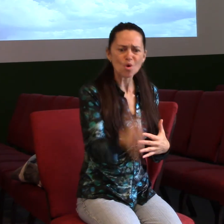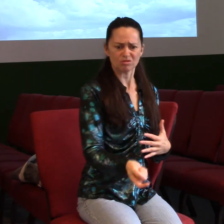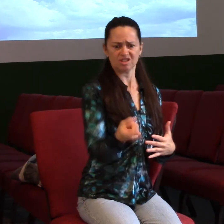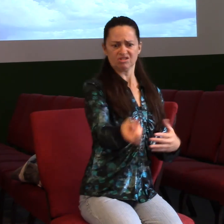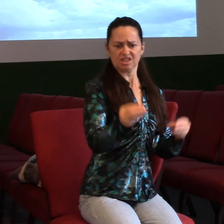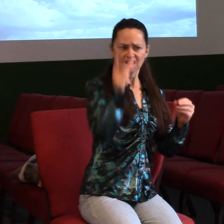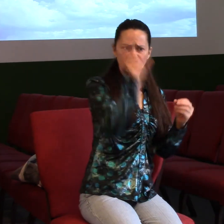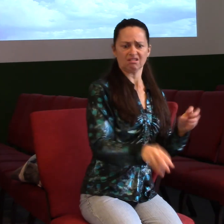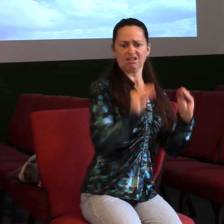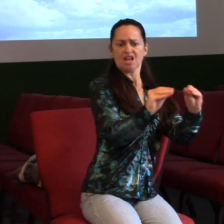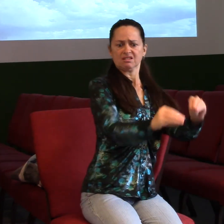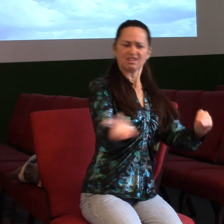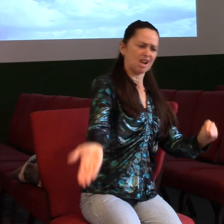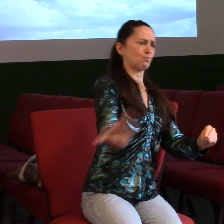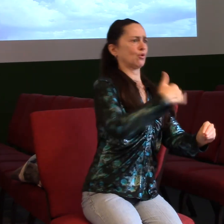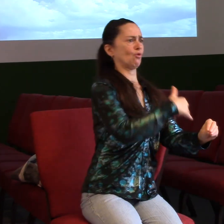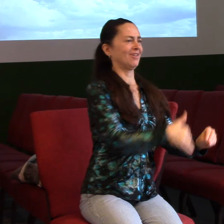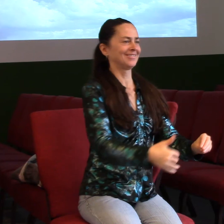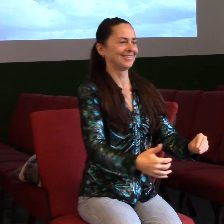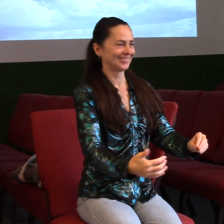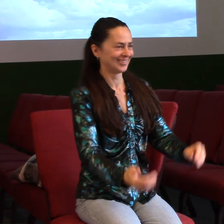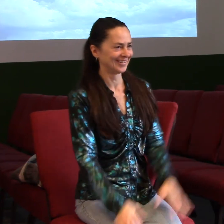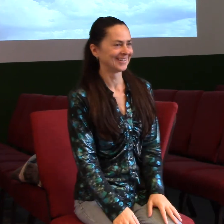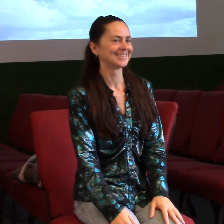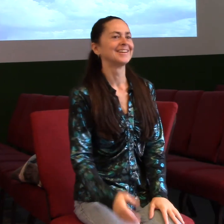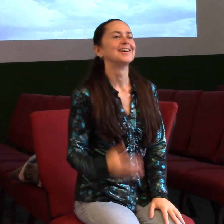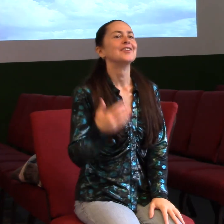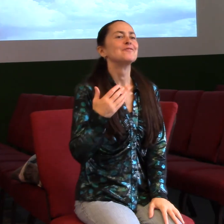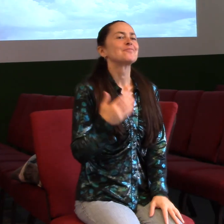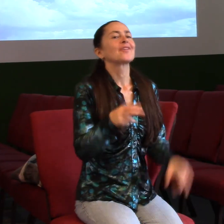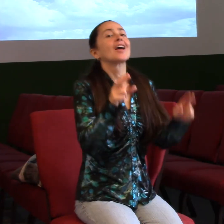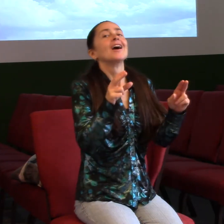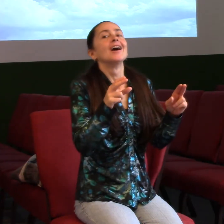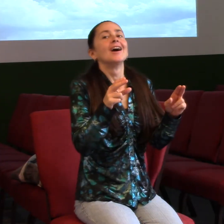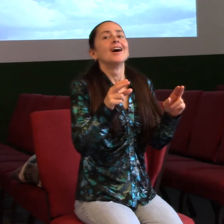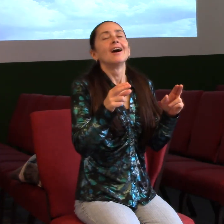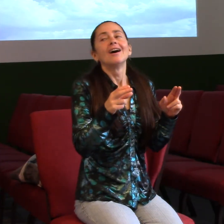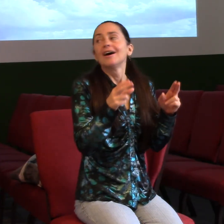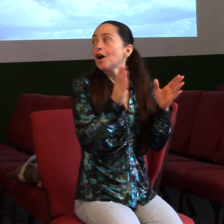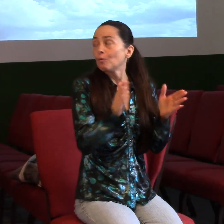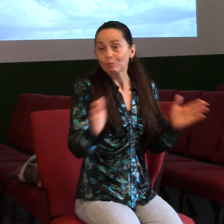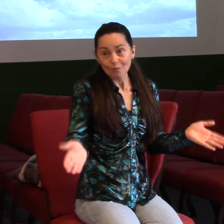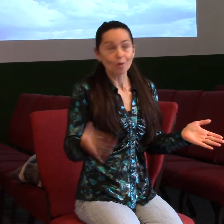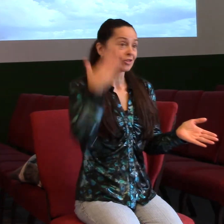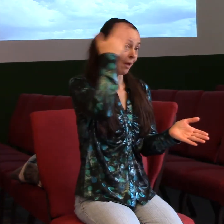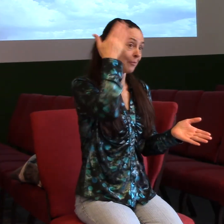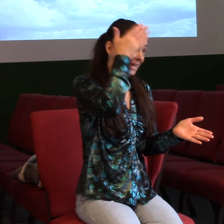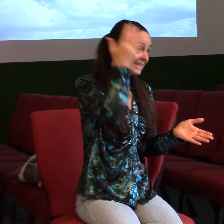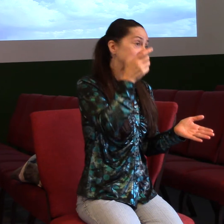A možná vám připadne, že pastoři to mají povinně, radovat se v neděli s tom, že jdou na bohoslužbu. Ale není to tak